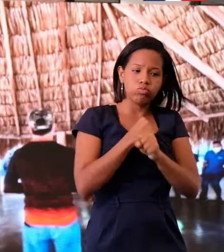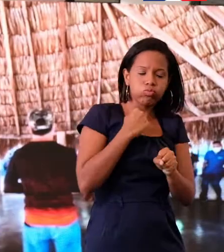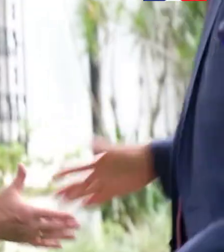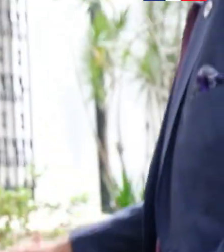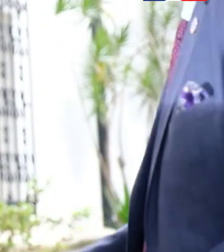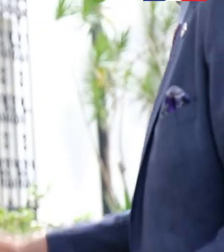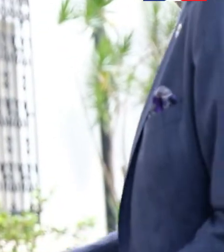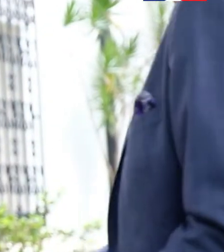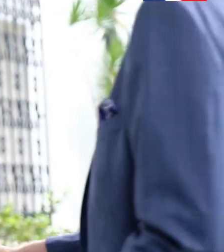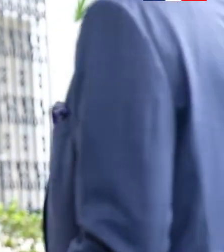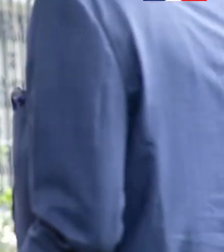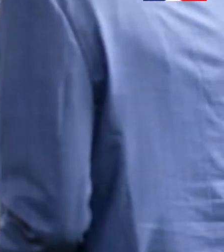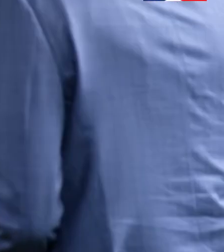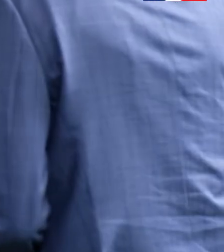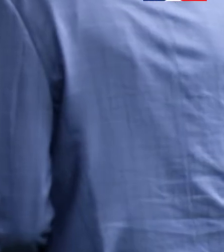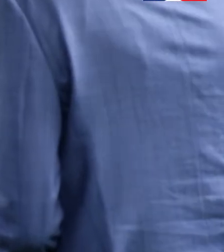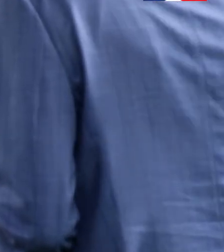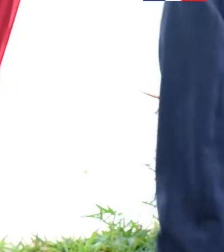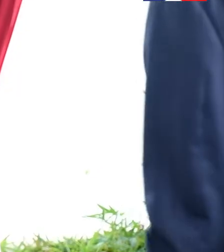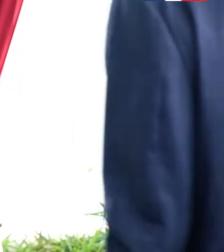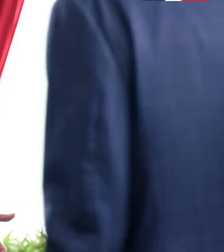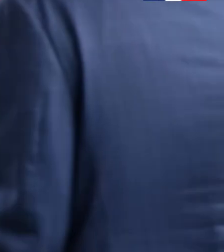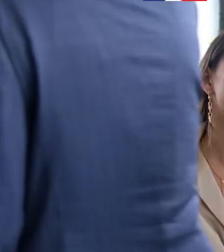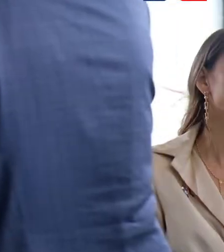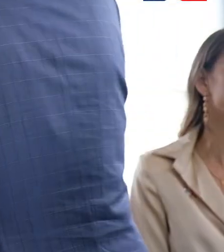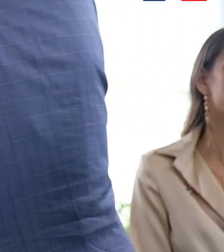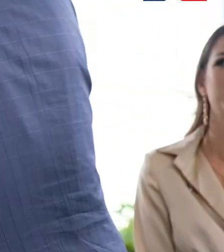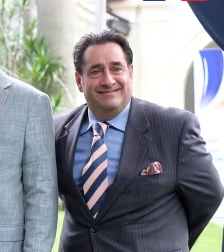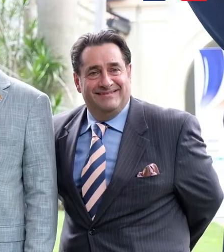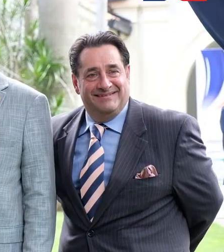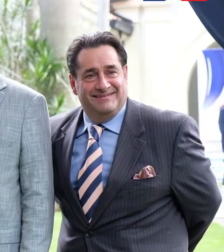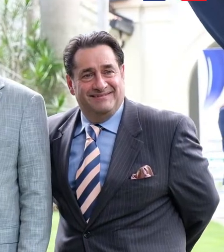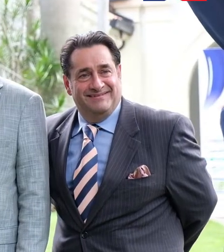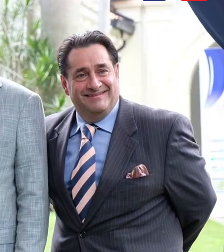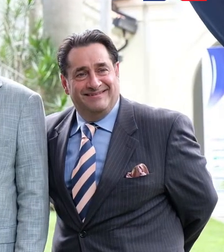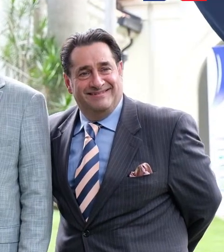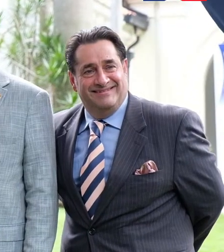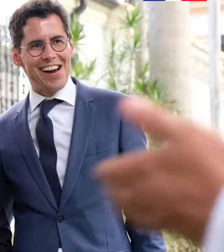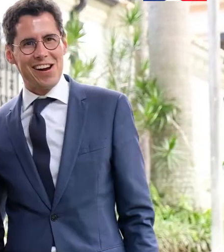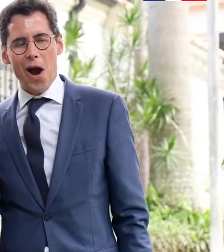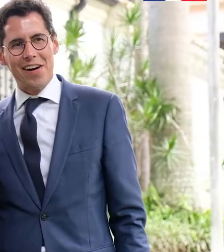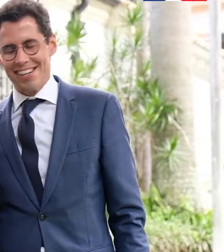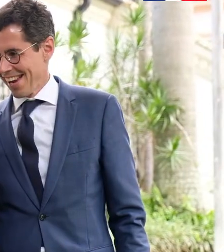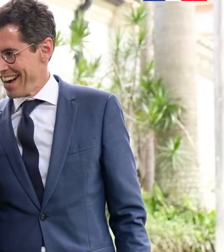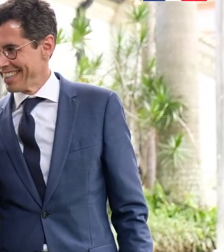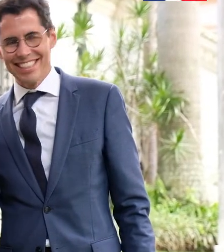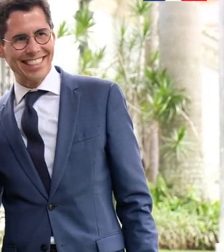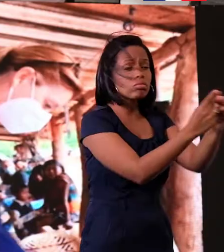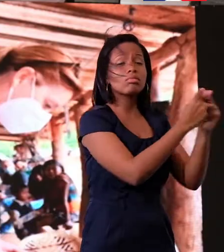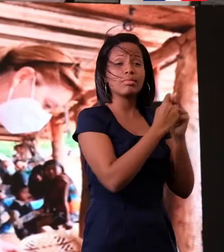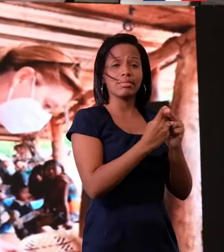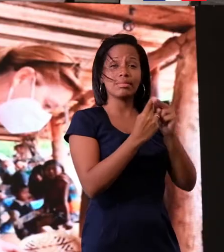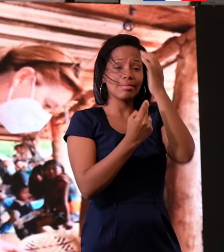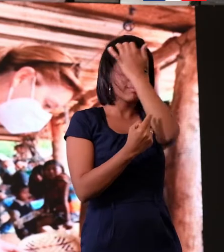imprescindible de un espacio cívico abierto, libre y respetado. Con ellas